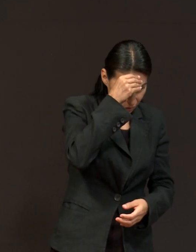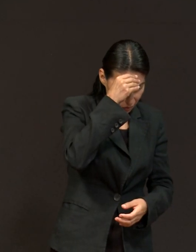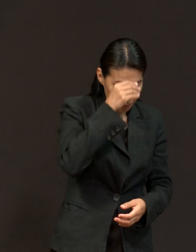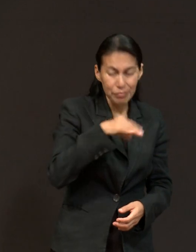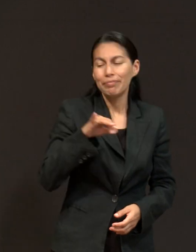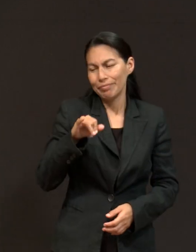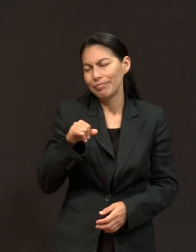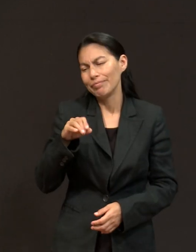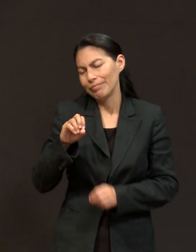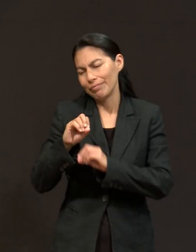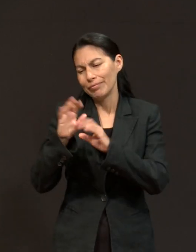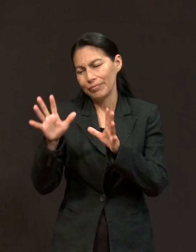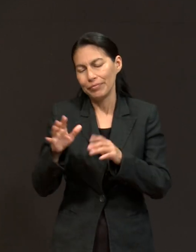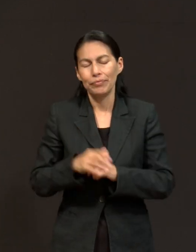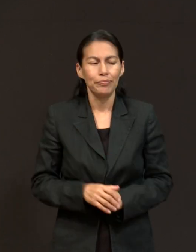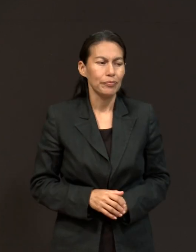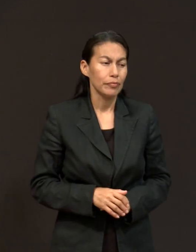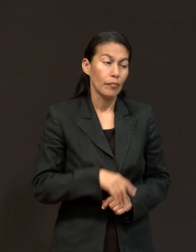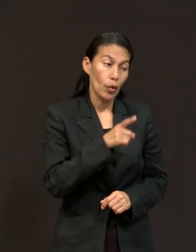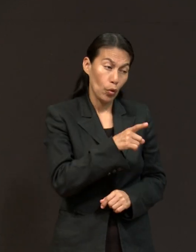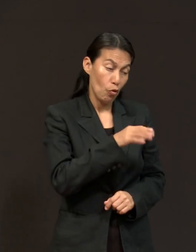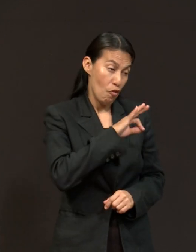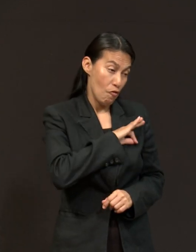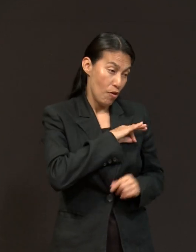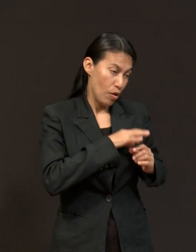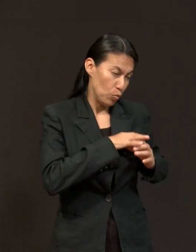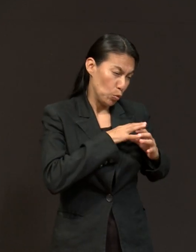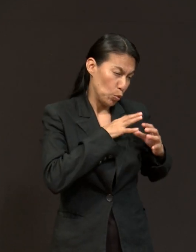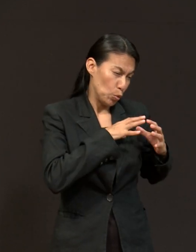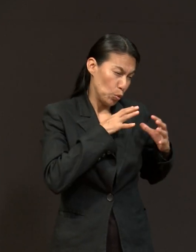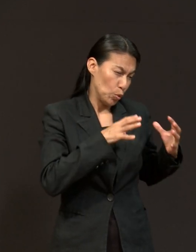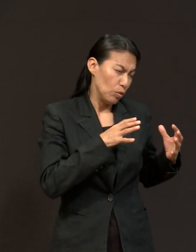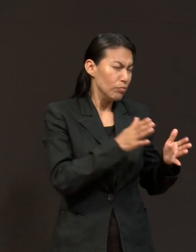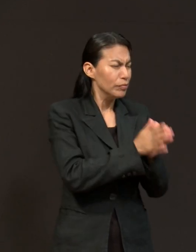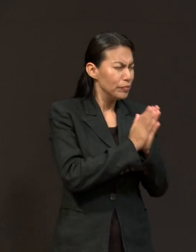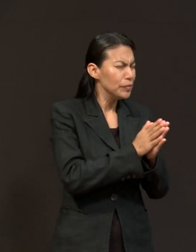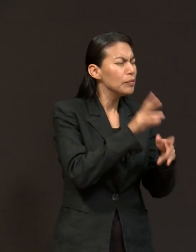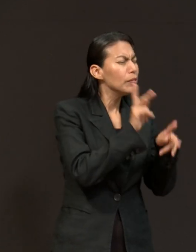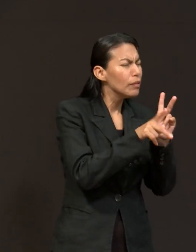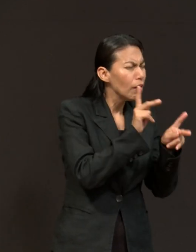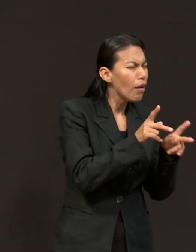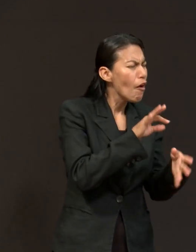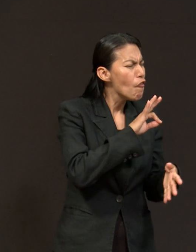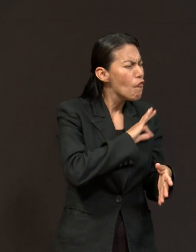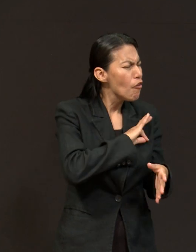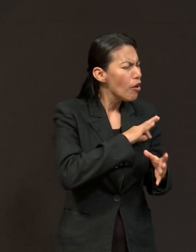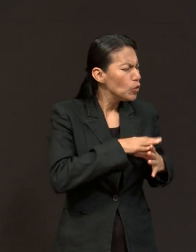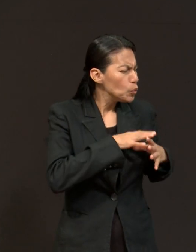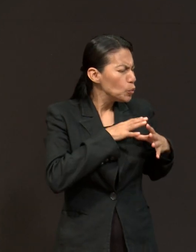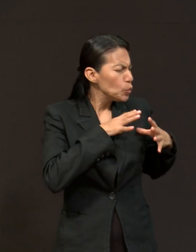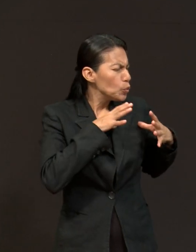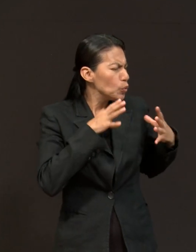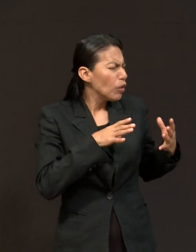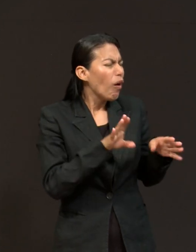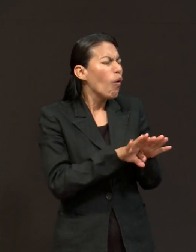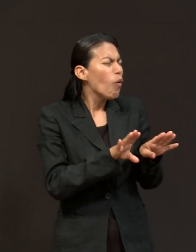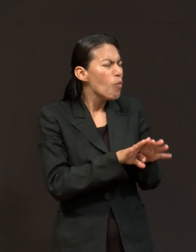proceso, pudiste desarrollar esa fe. Cuéntanos algo de cómo se ha desarrollado esa fe.